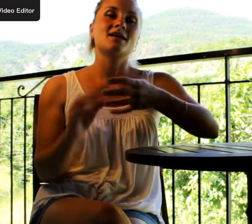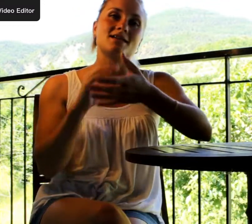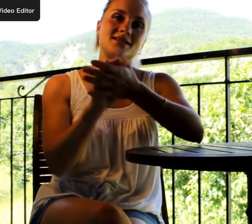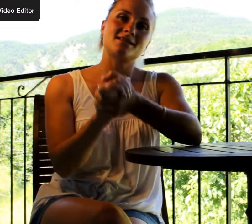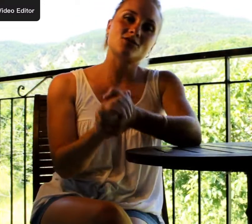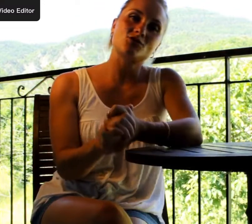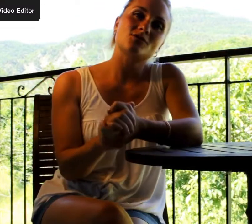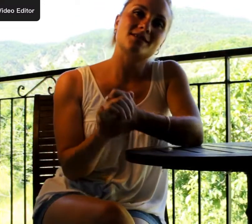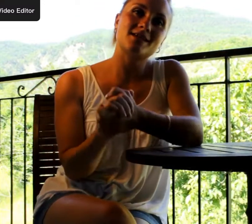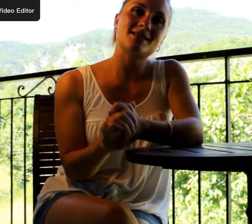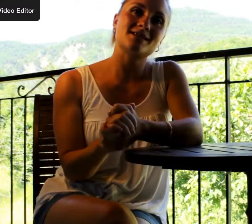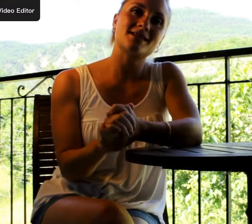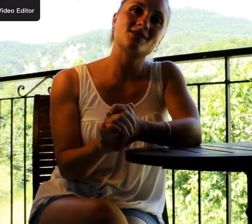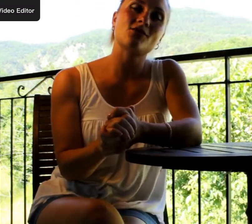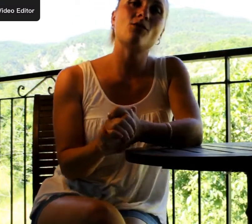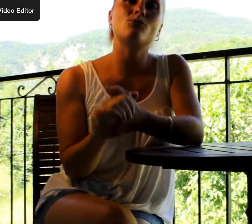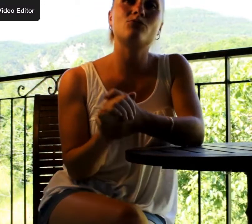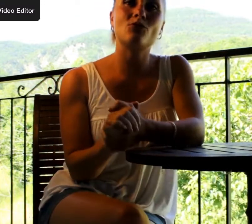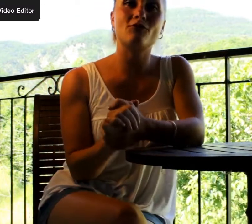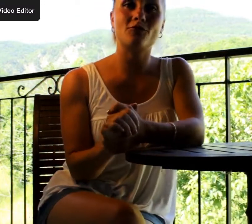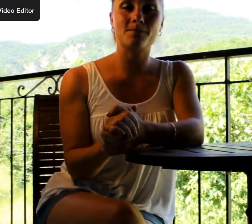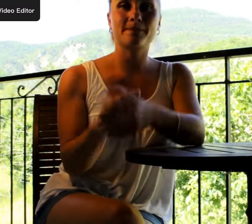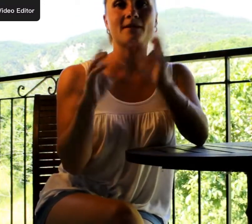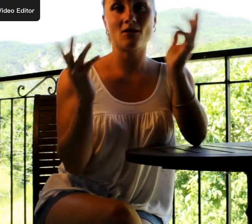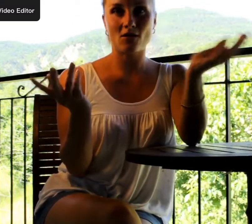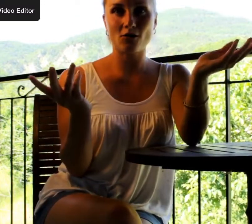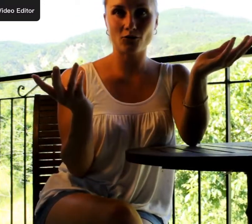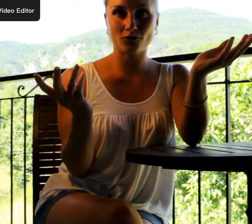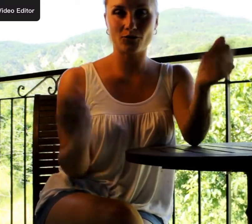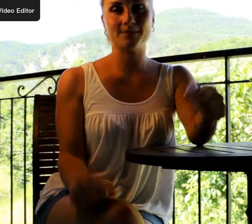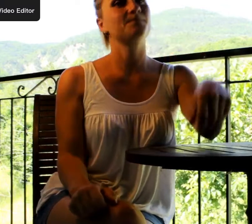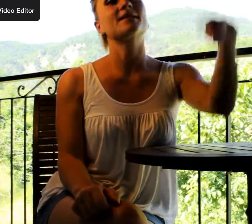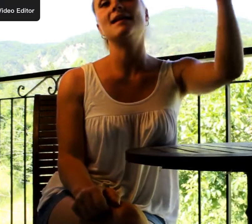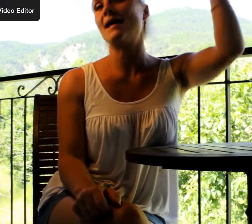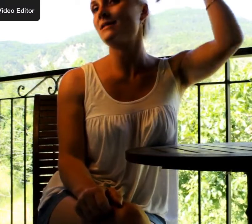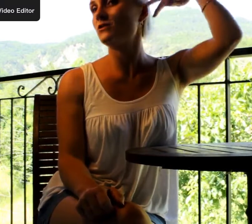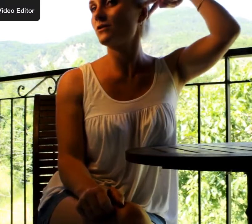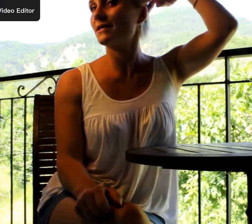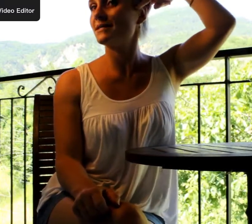C'est un jeu très intéressant pour l'enfant. Autre fruit, la cerise.